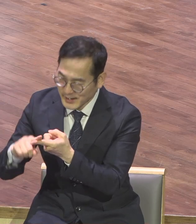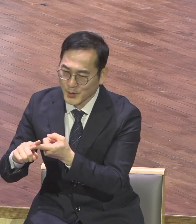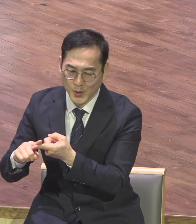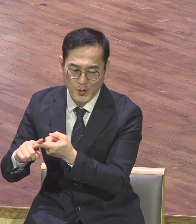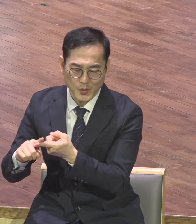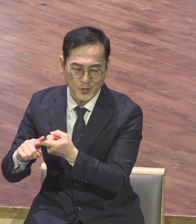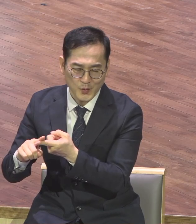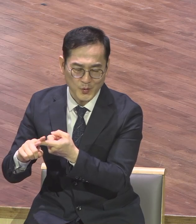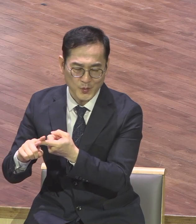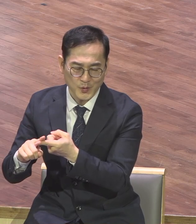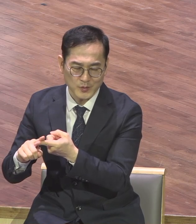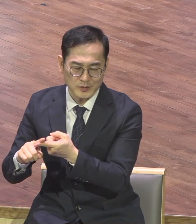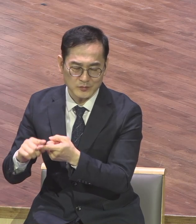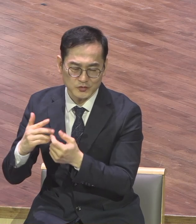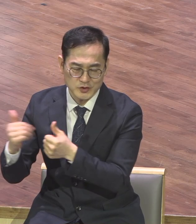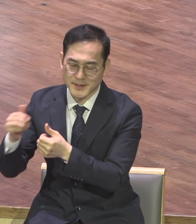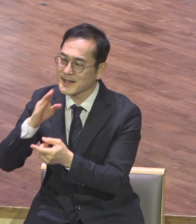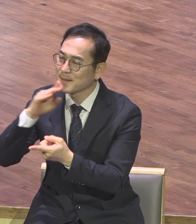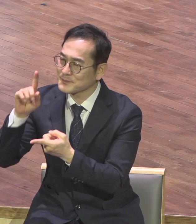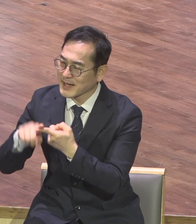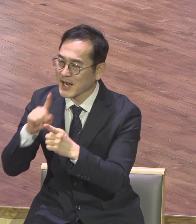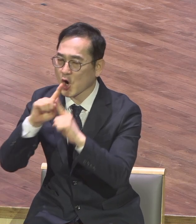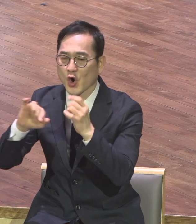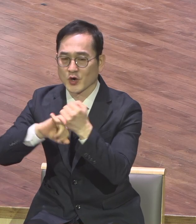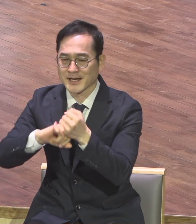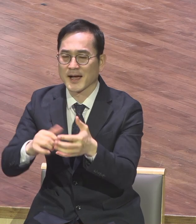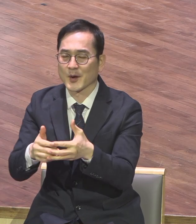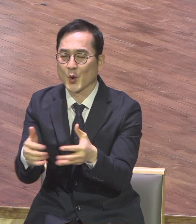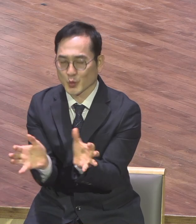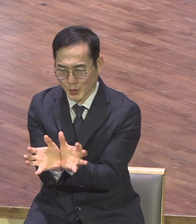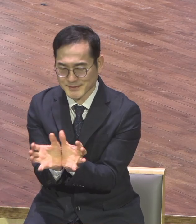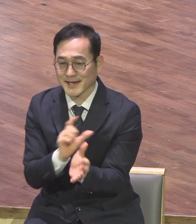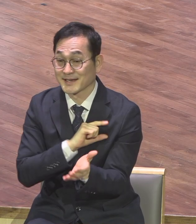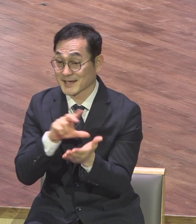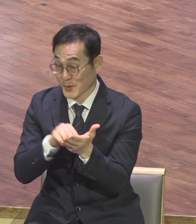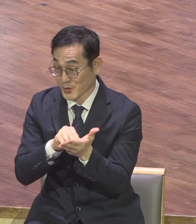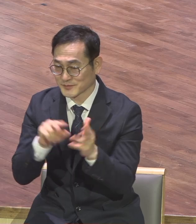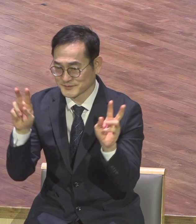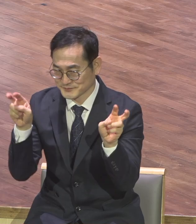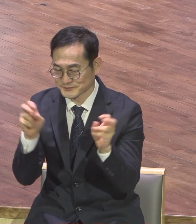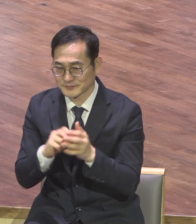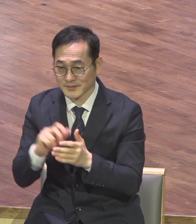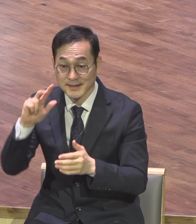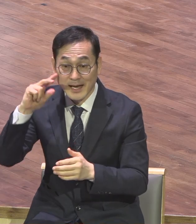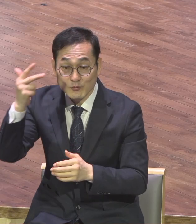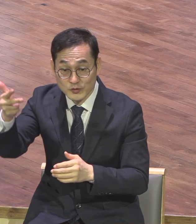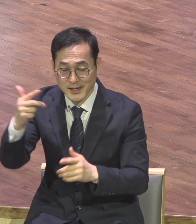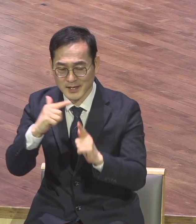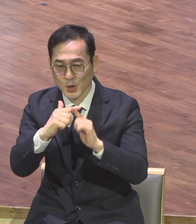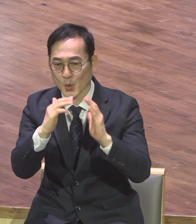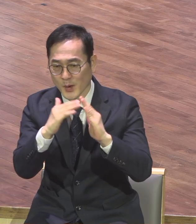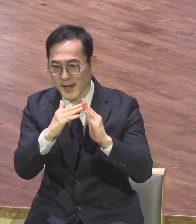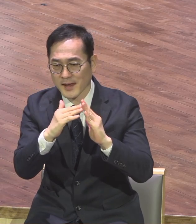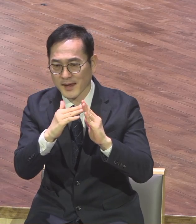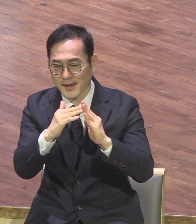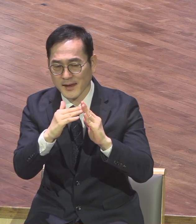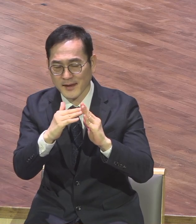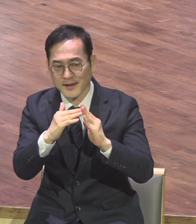제목으로 말씀을 드립니다 다음 주일에 드디어 본당 헌당 감사예배를